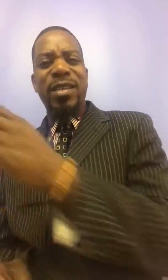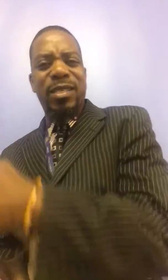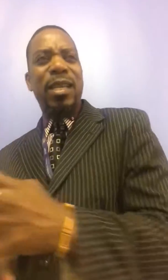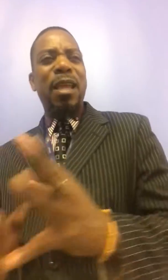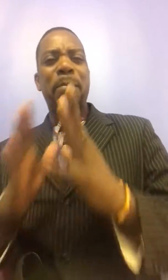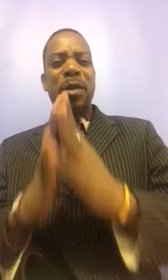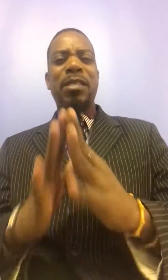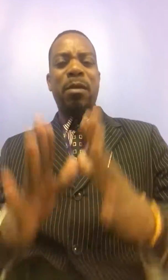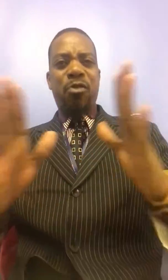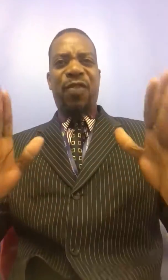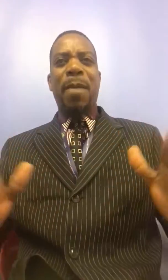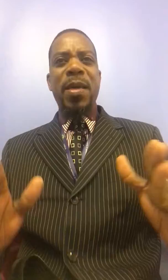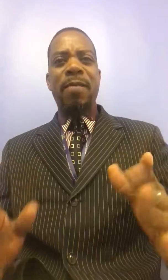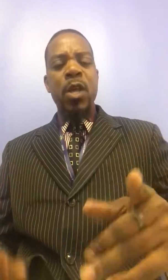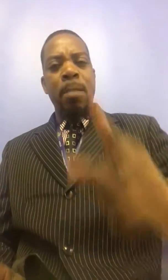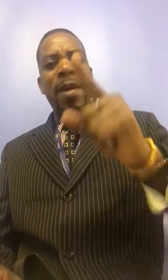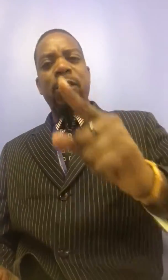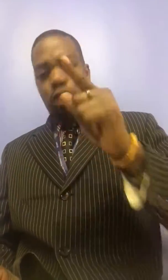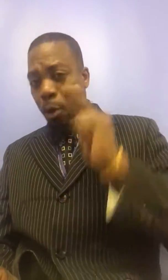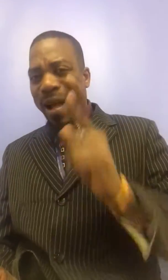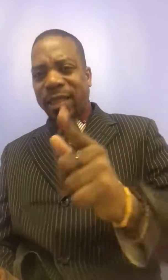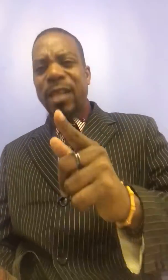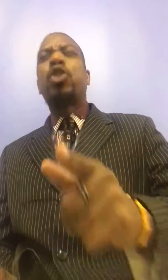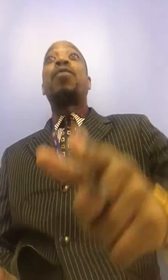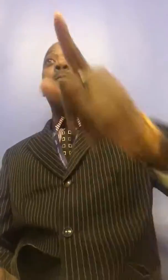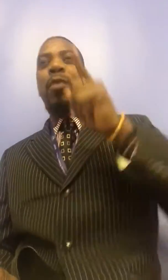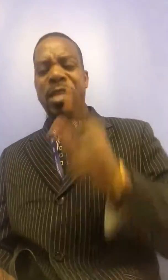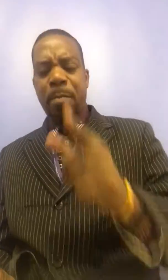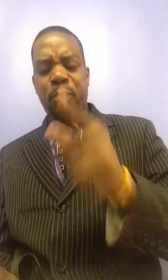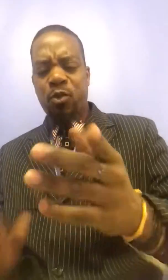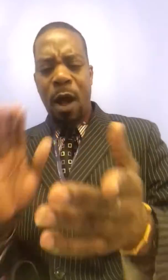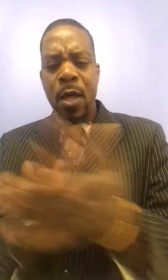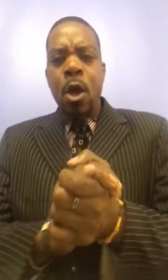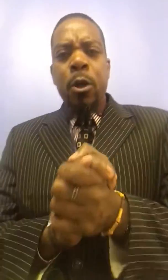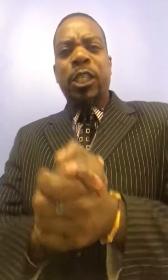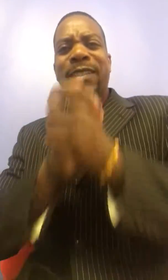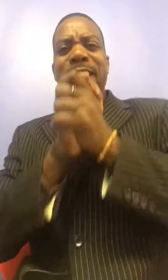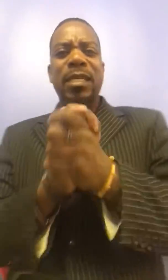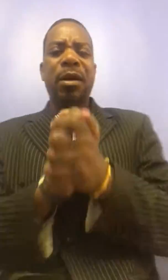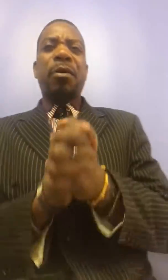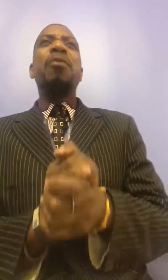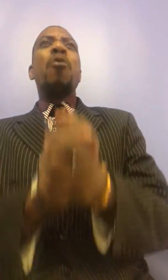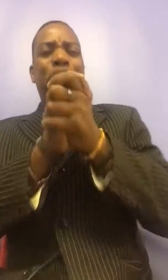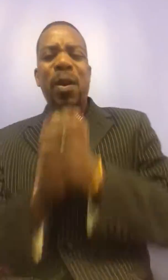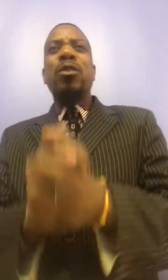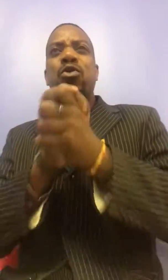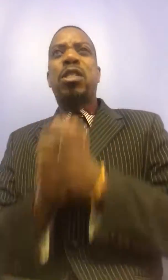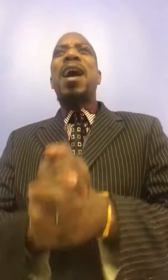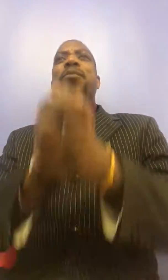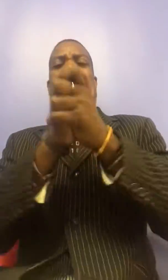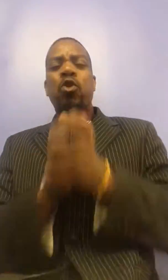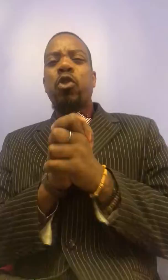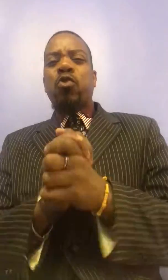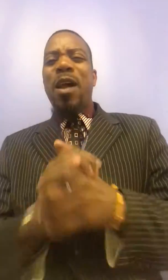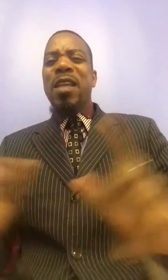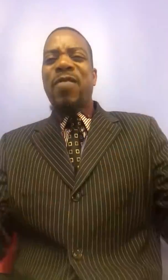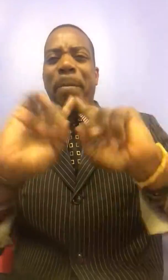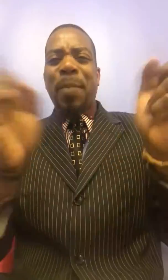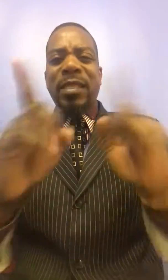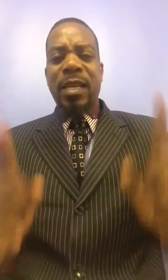ici, des brisements de famille. Mais ce matin, je veux prier pour toi. Je te dis que le plan du diable contre toi ne va pas